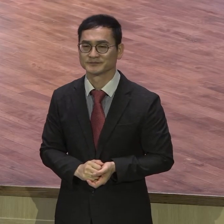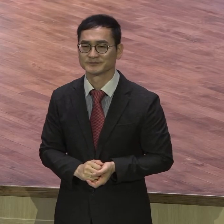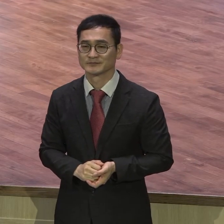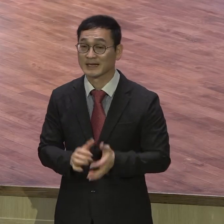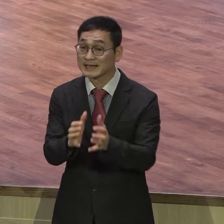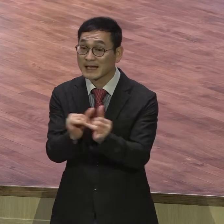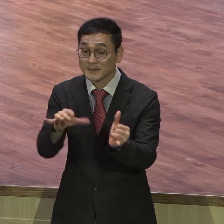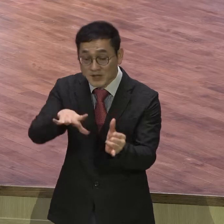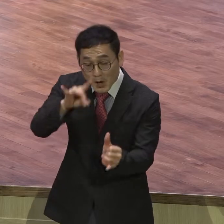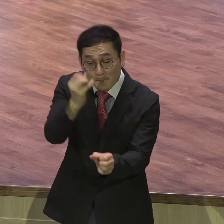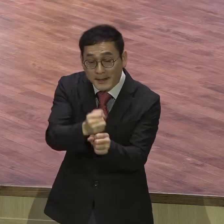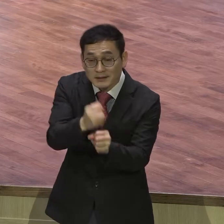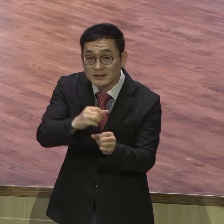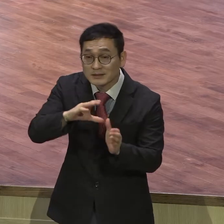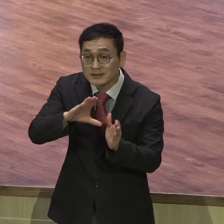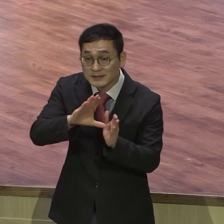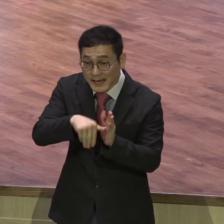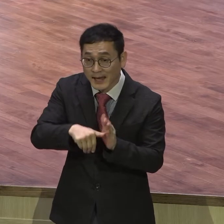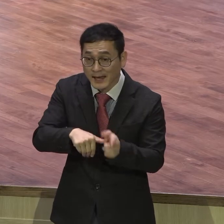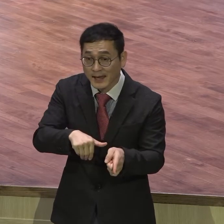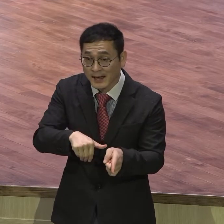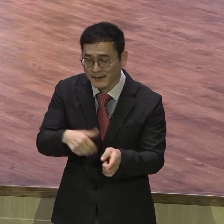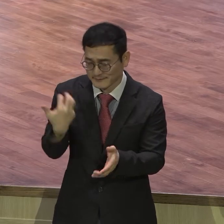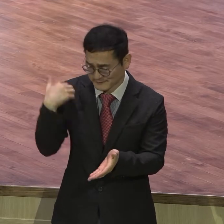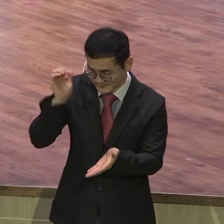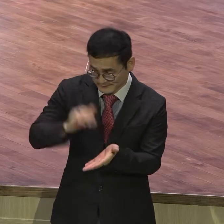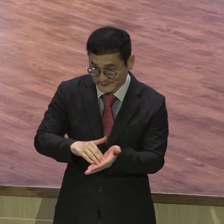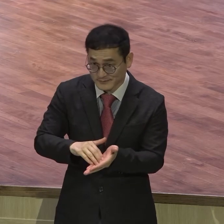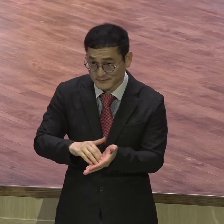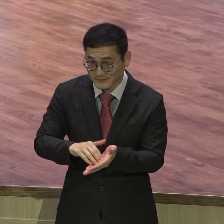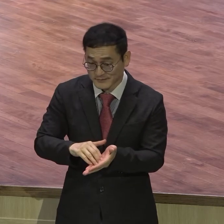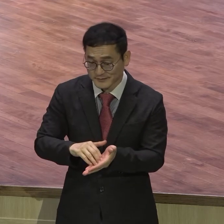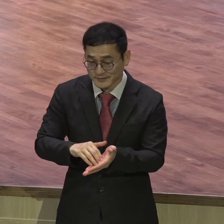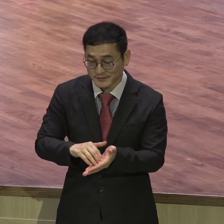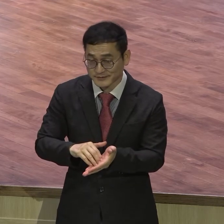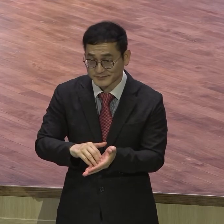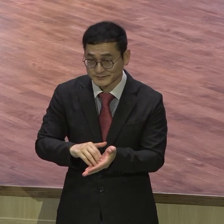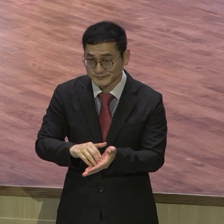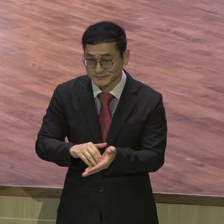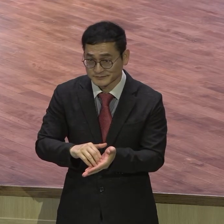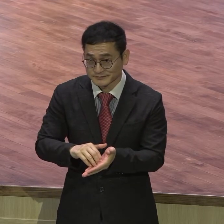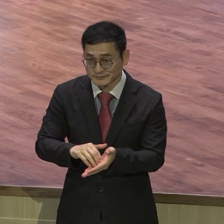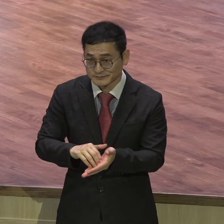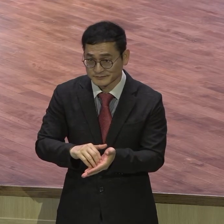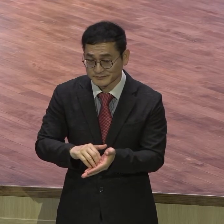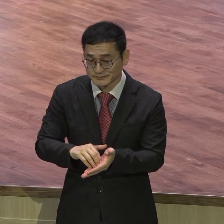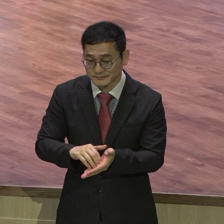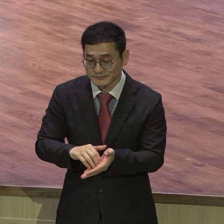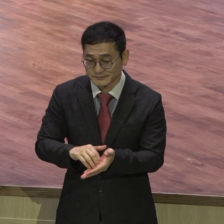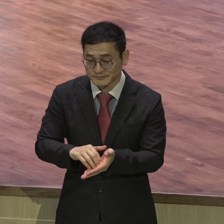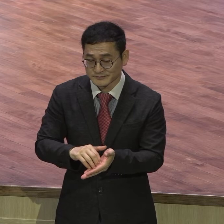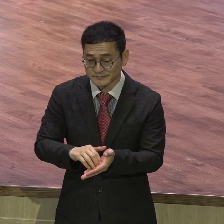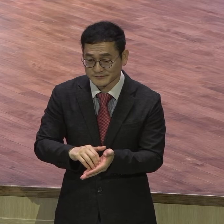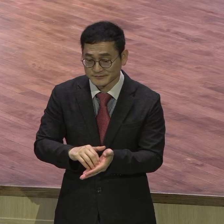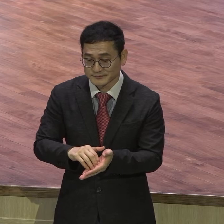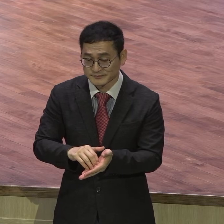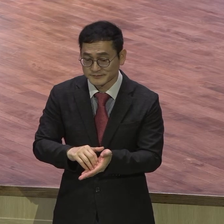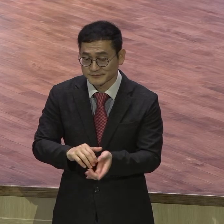원래 상태로 돌아가는 것이 원래 인간의 모습으로 돌아가는 것이 바로 성경적